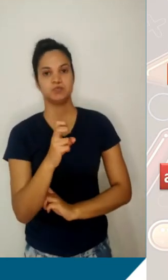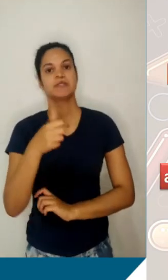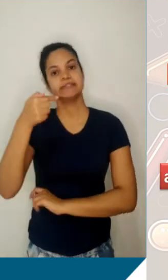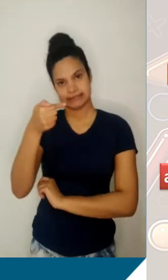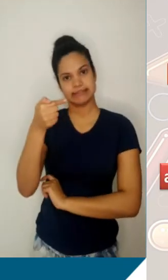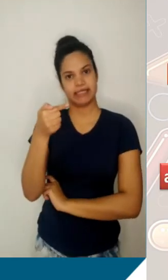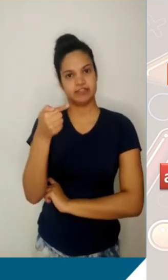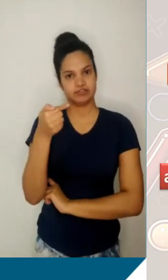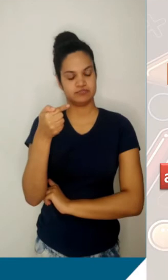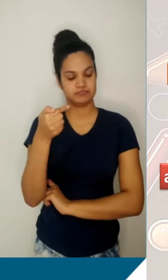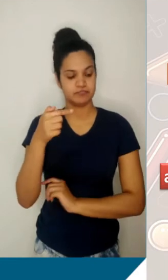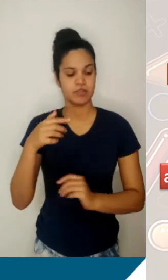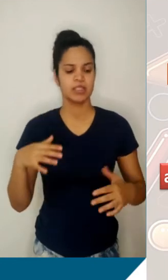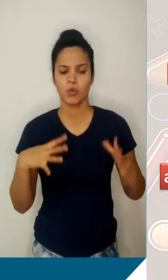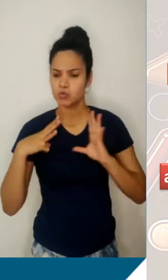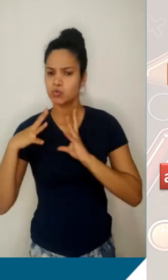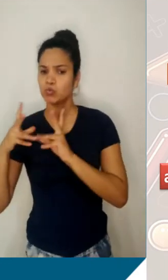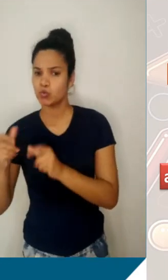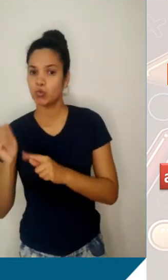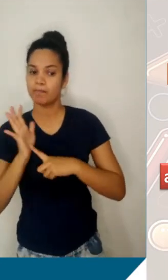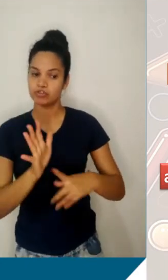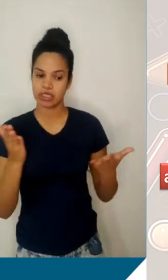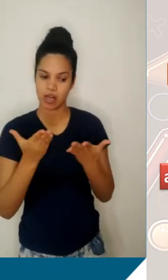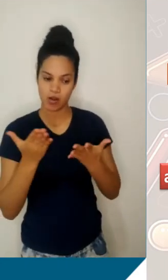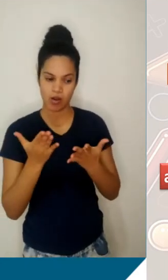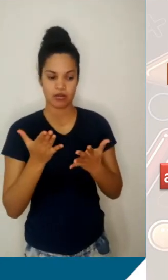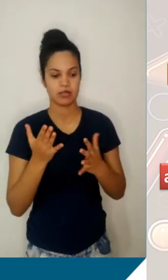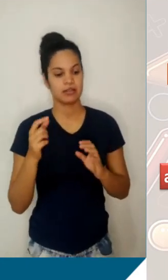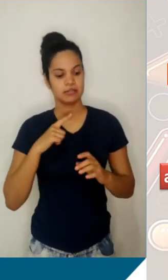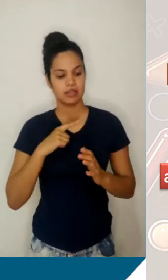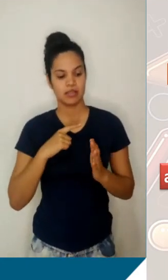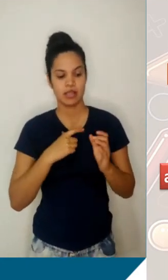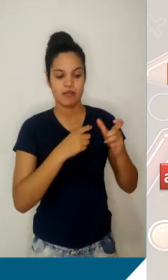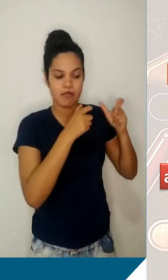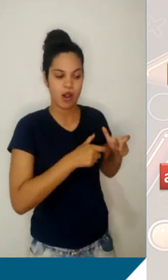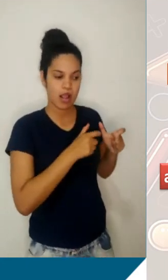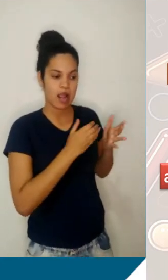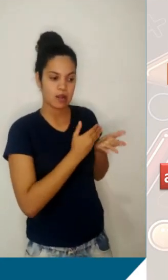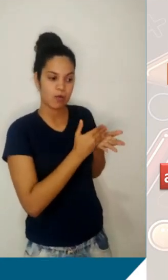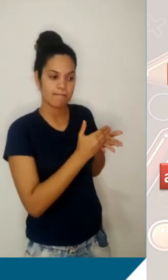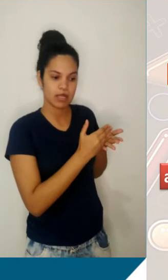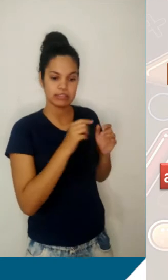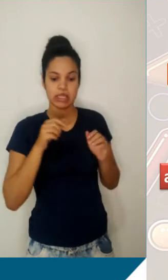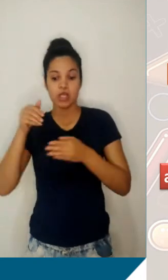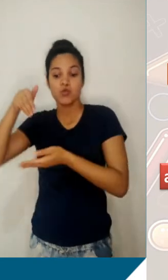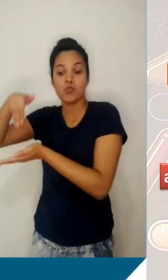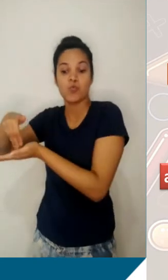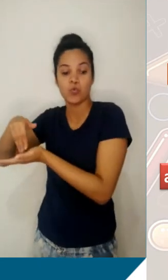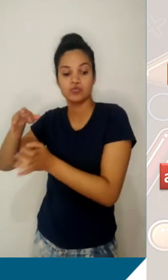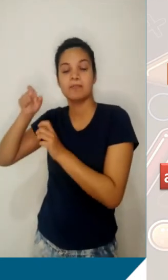Todas as situações que nós abordamos até agora, a gente tinha um termo de partida e o termo de chegada se posicionava lá